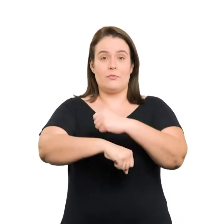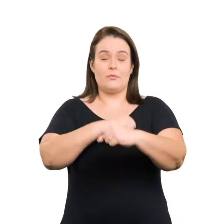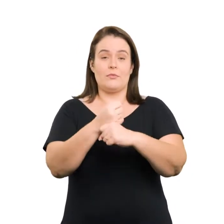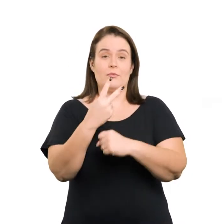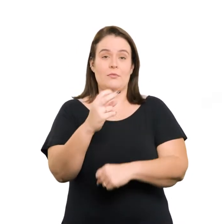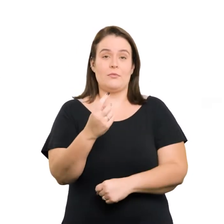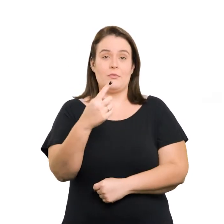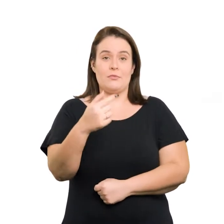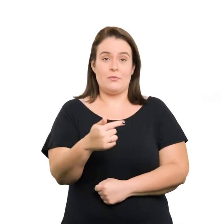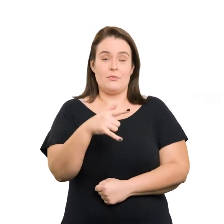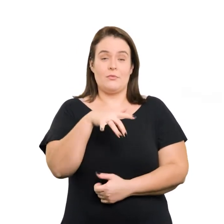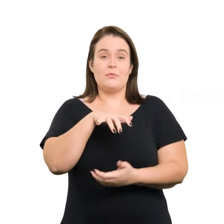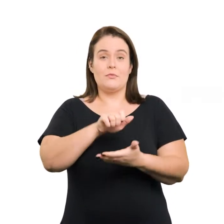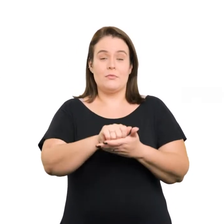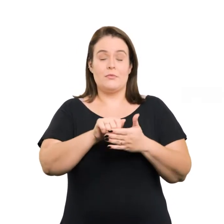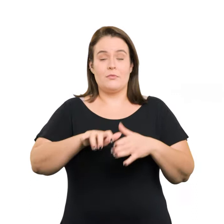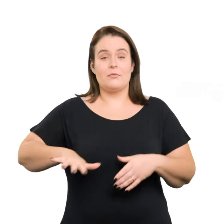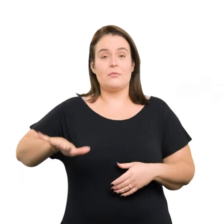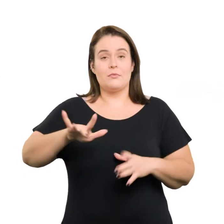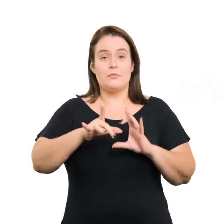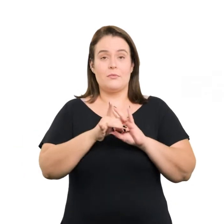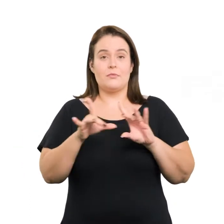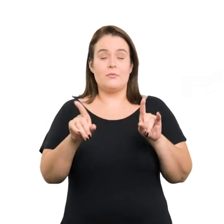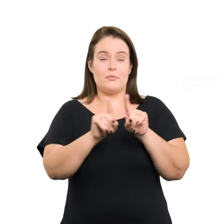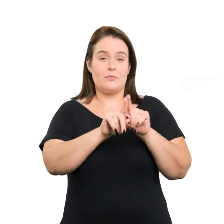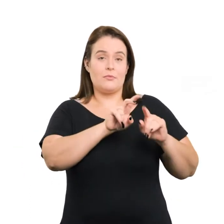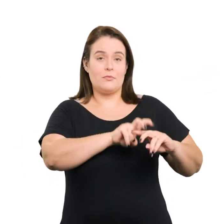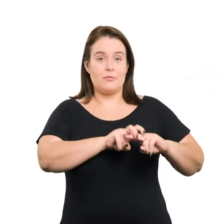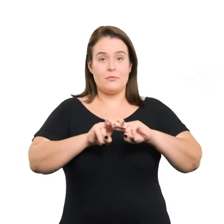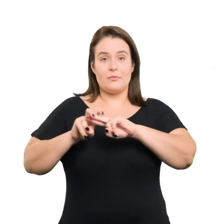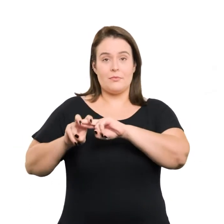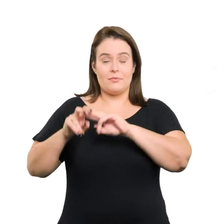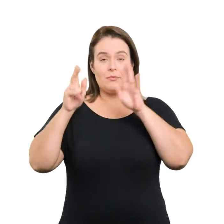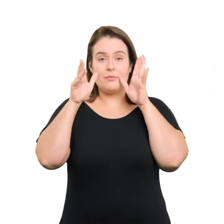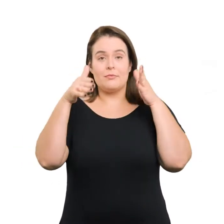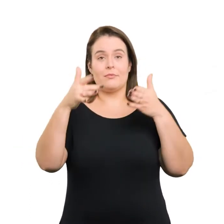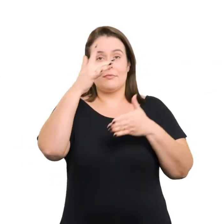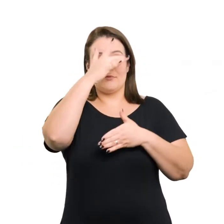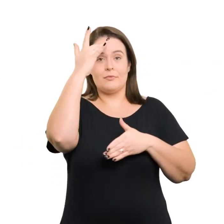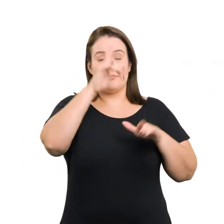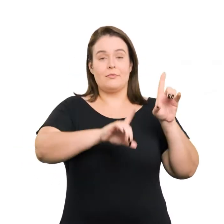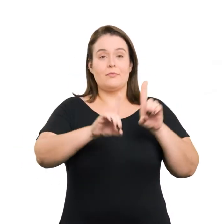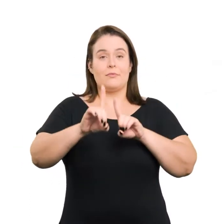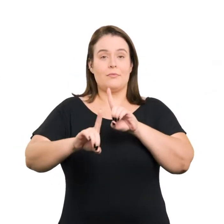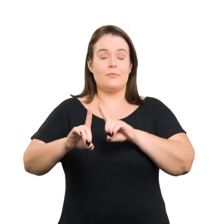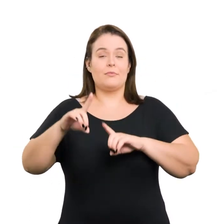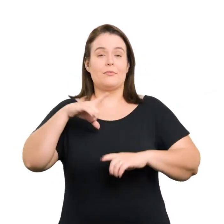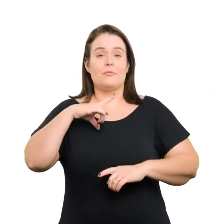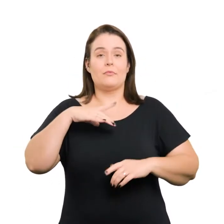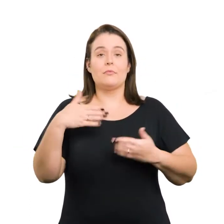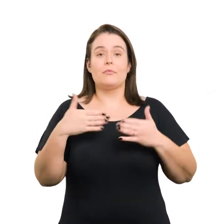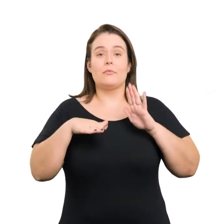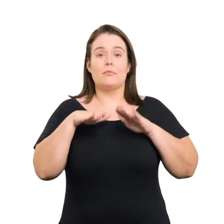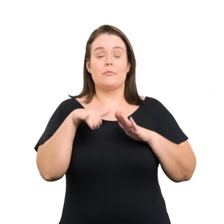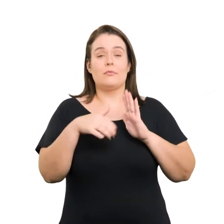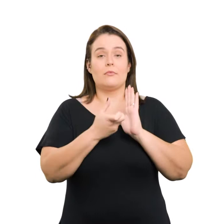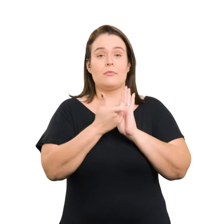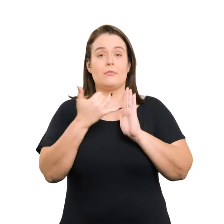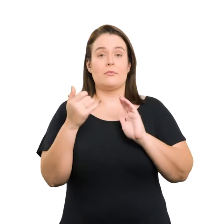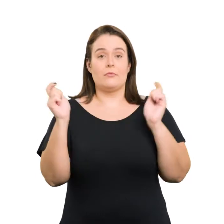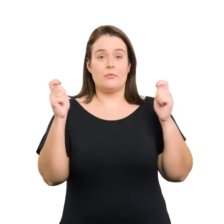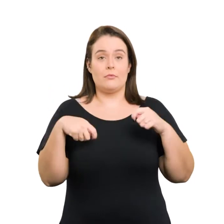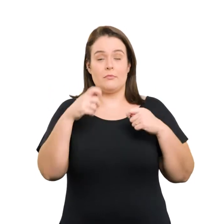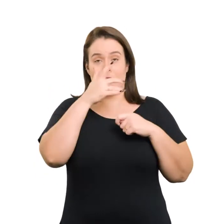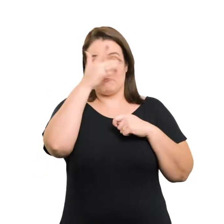serão reservados espaços livres e assentos para a pessoa com deficiência De acordo com a capacidade de